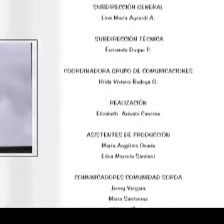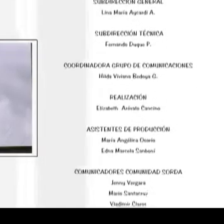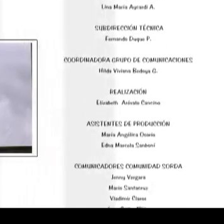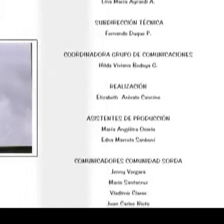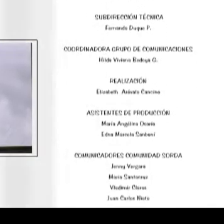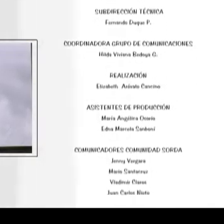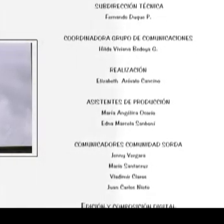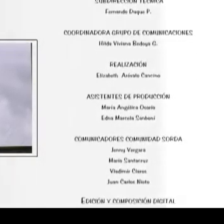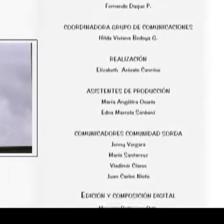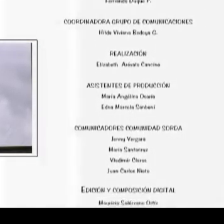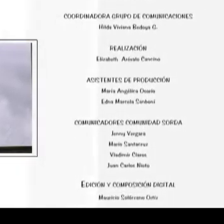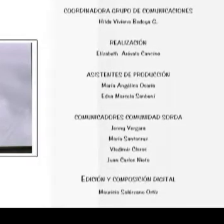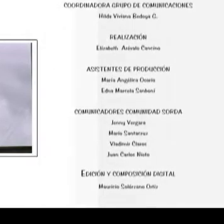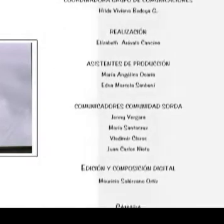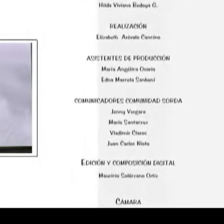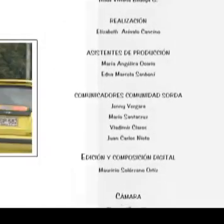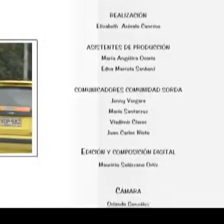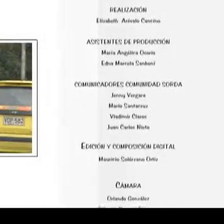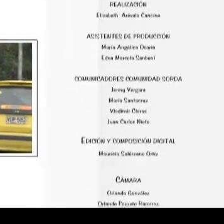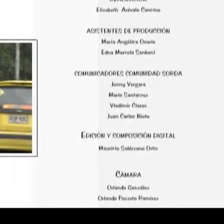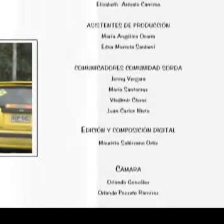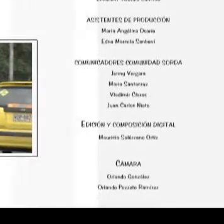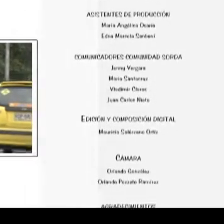Gracias por ver el video.